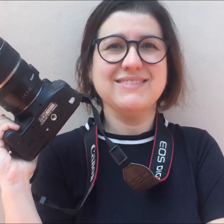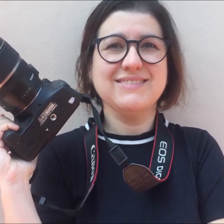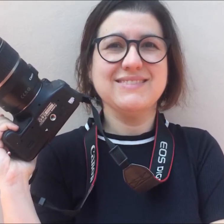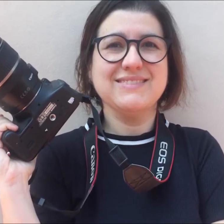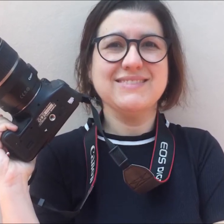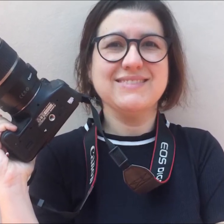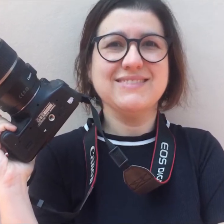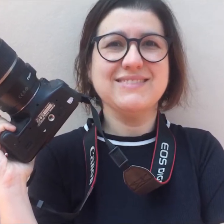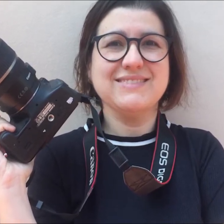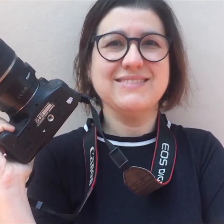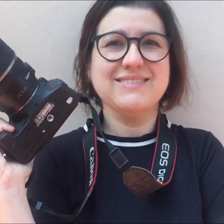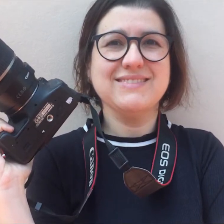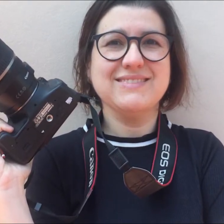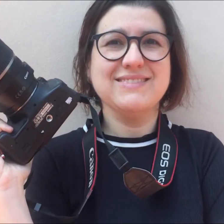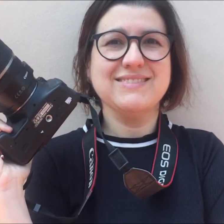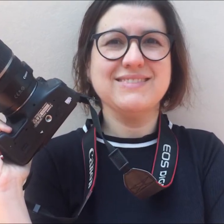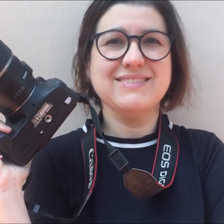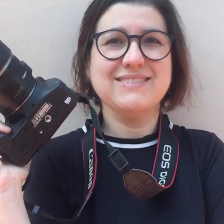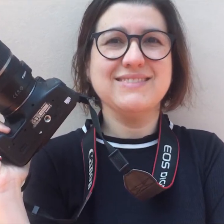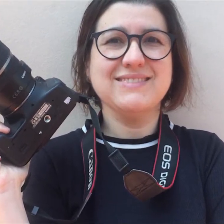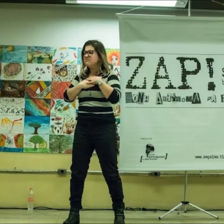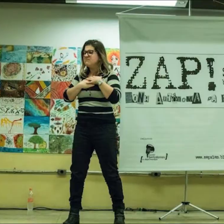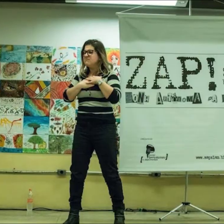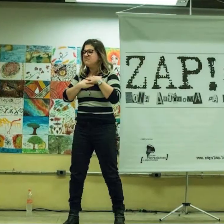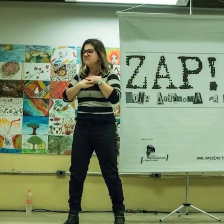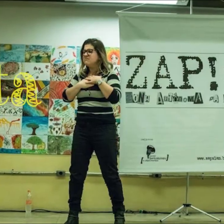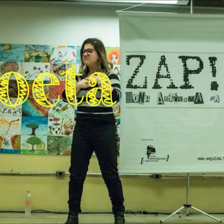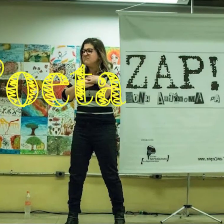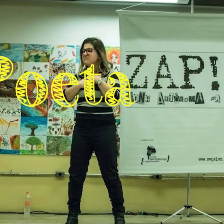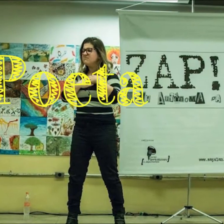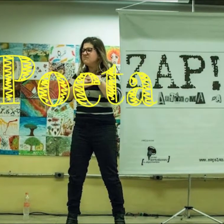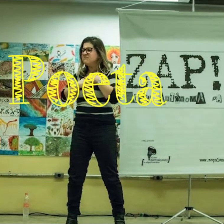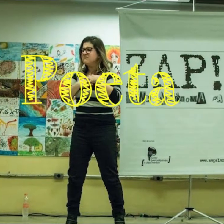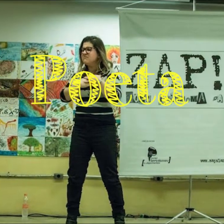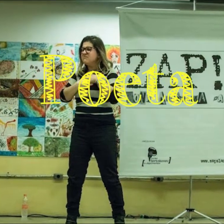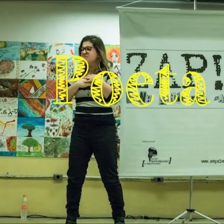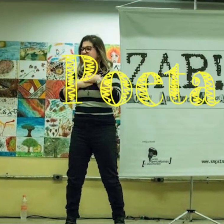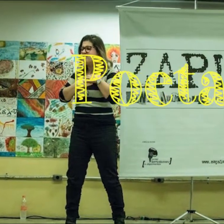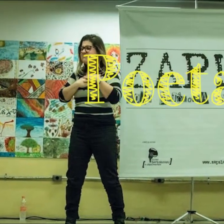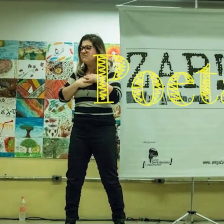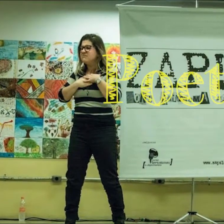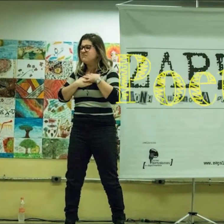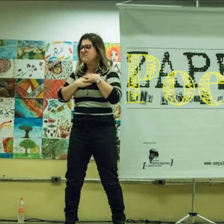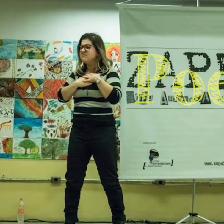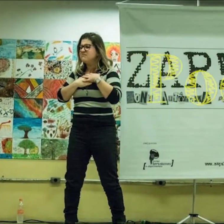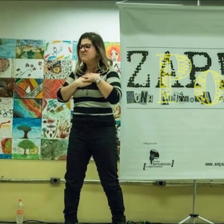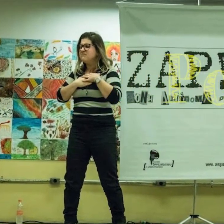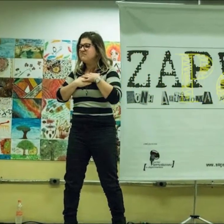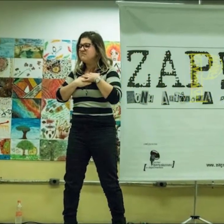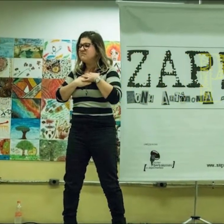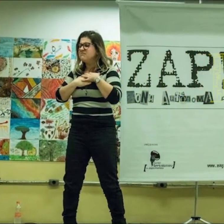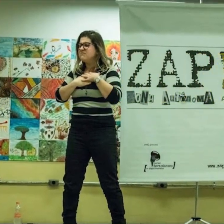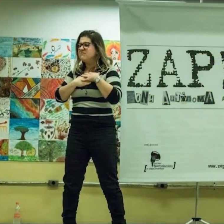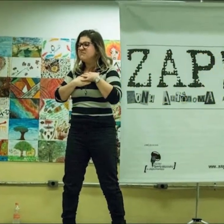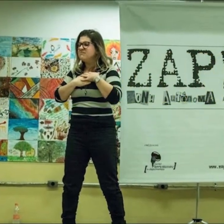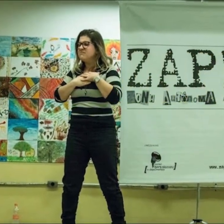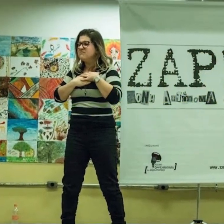fotográfica na altura da lateral do rosto. Um cartaz escrito ZAP, zona autônoma da palavra, um slam brasileiro.